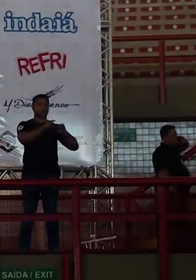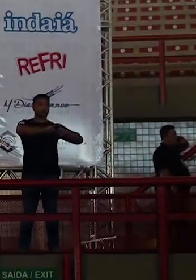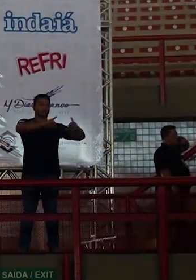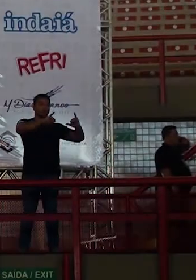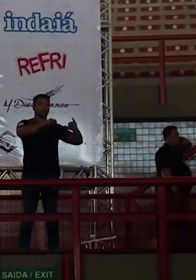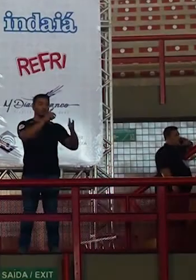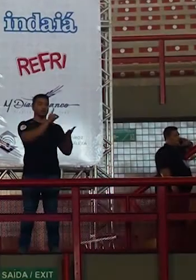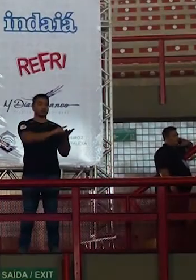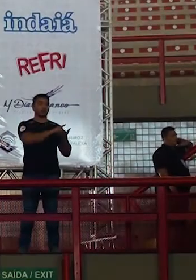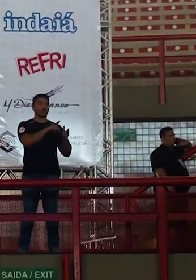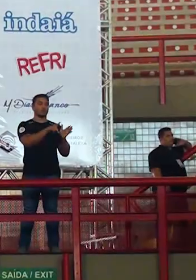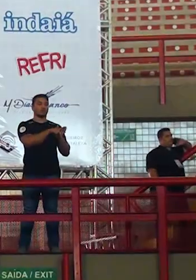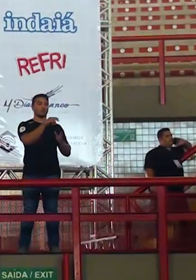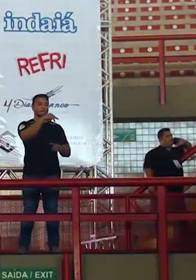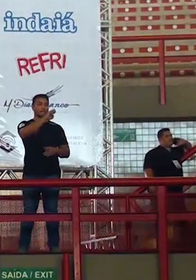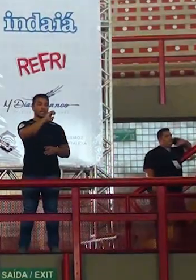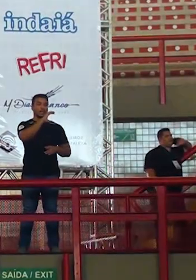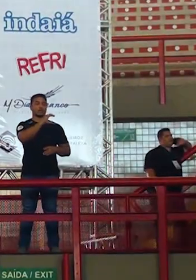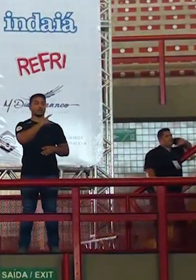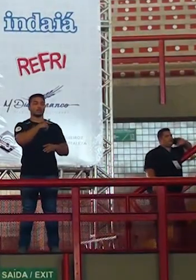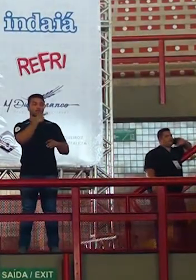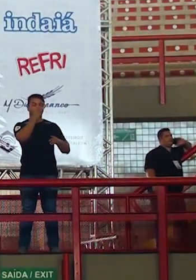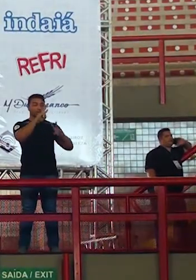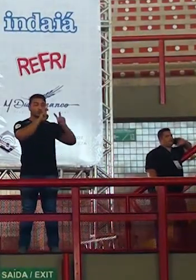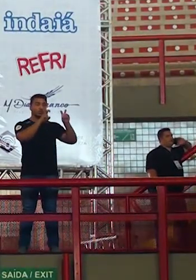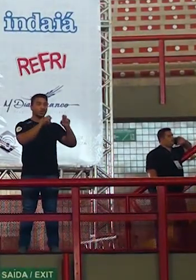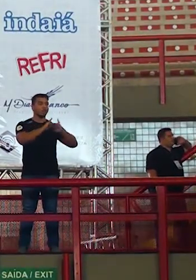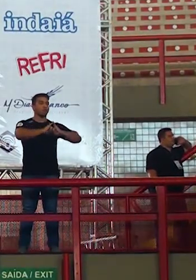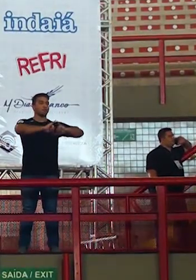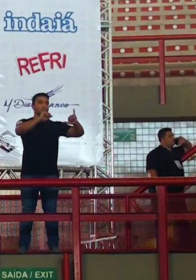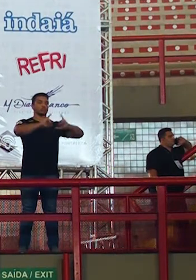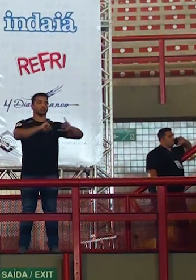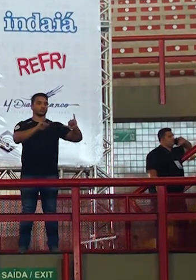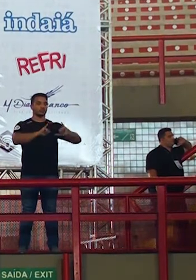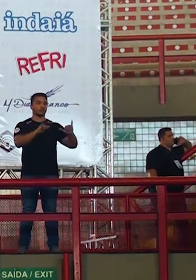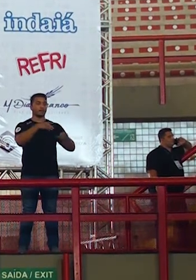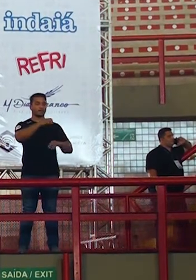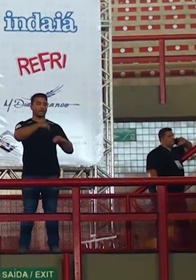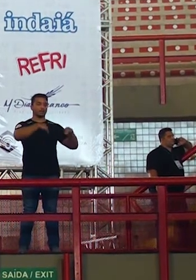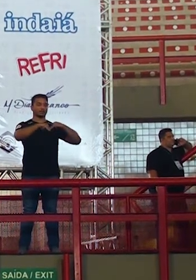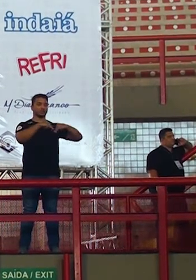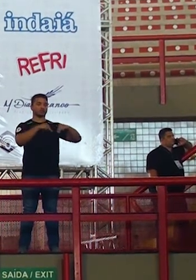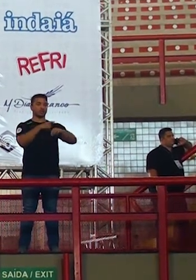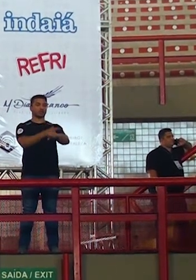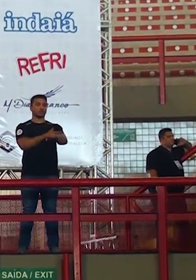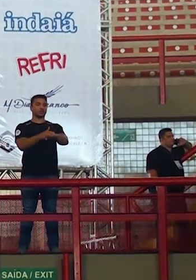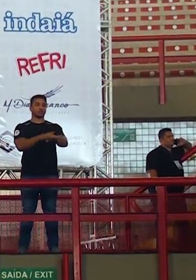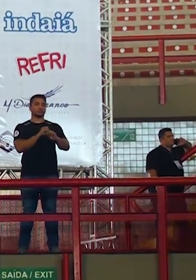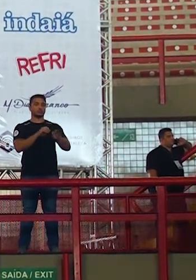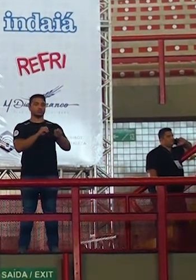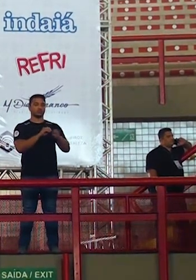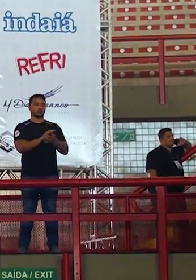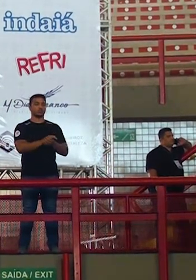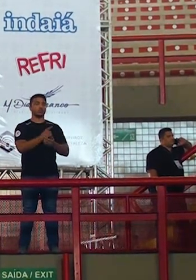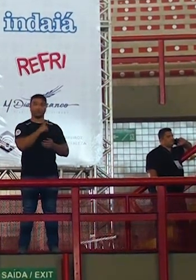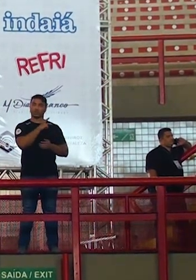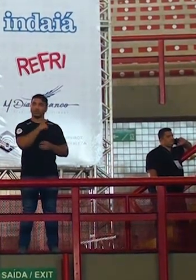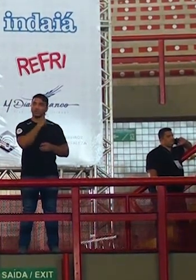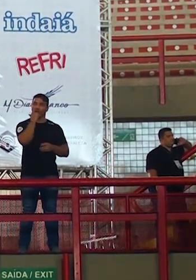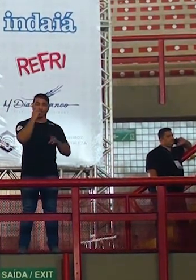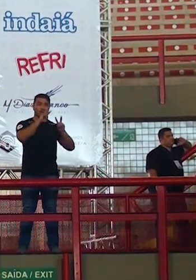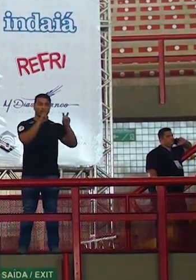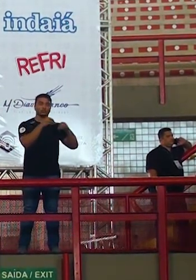eles já colocaram praticamente o tema já adiantando e não viu quem quis eles deram o tema lá